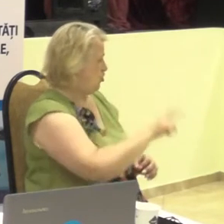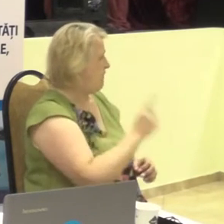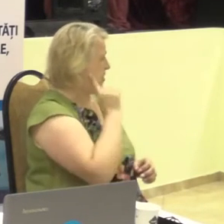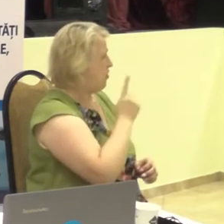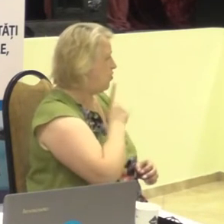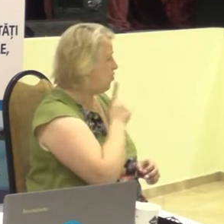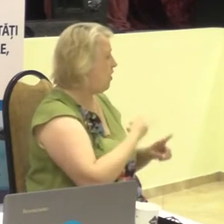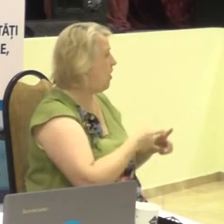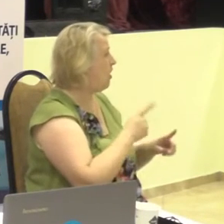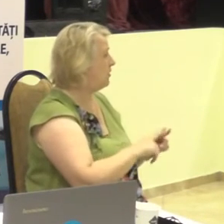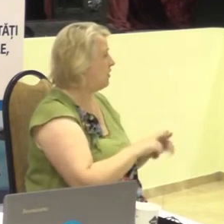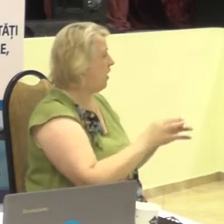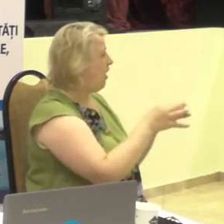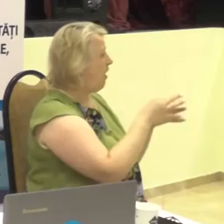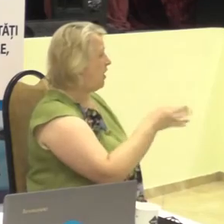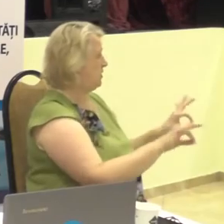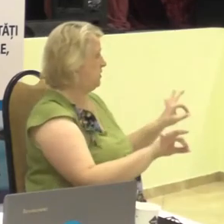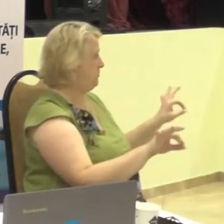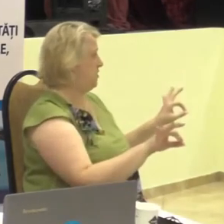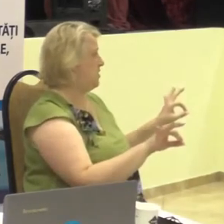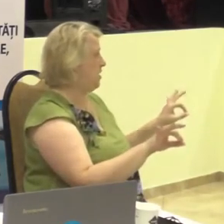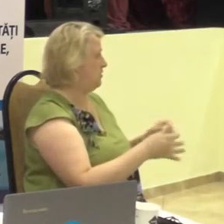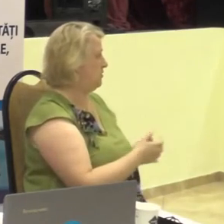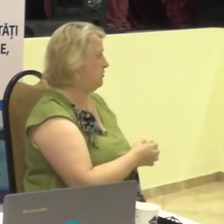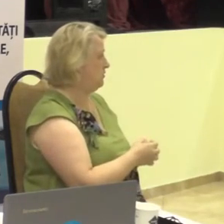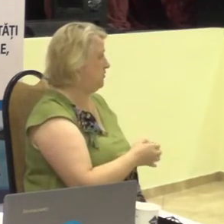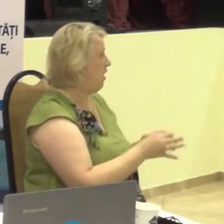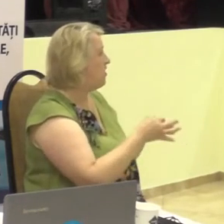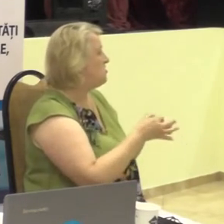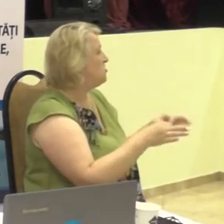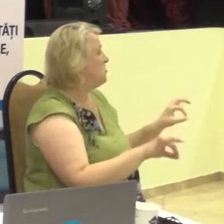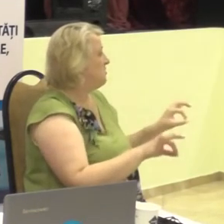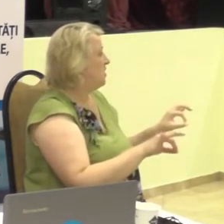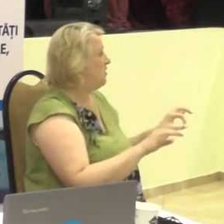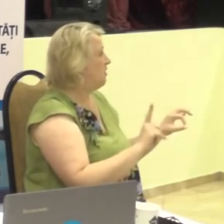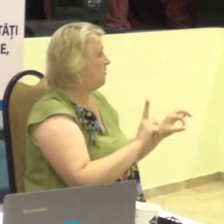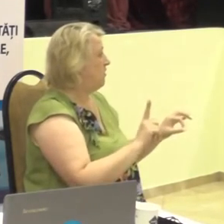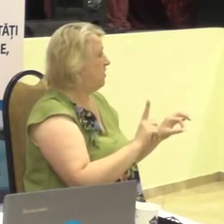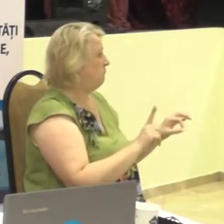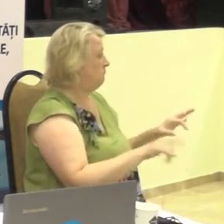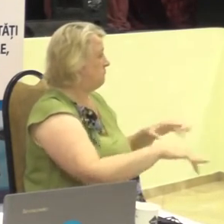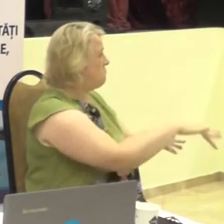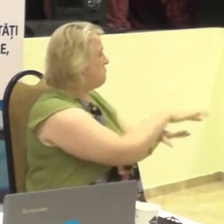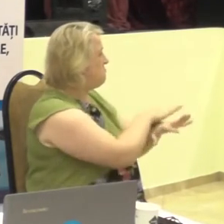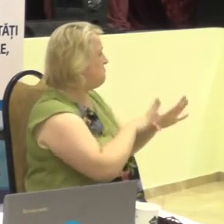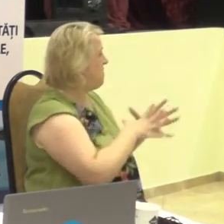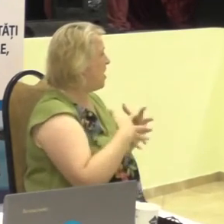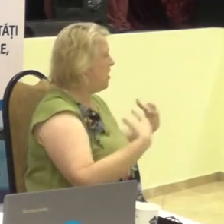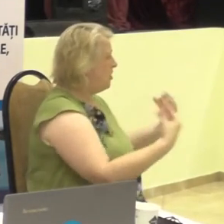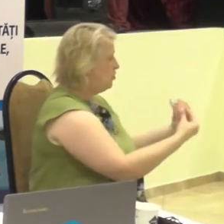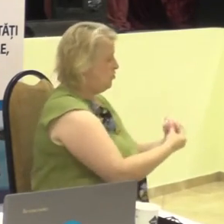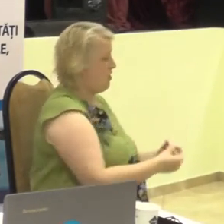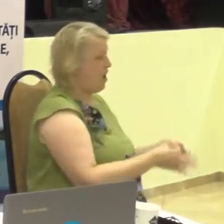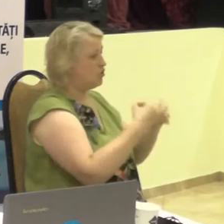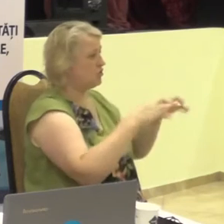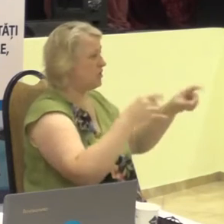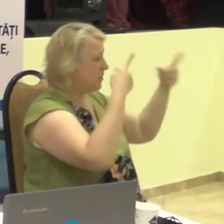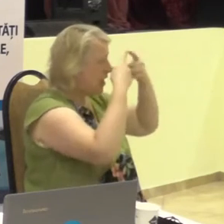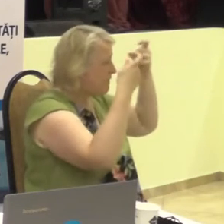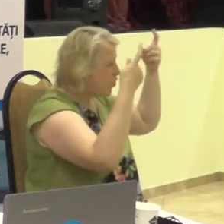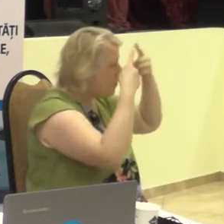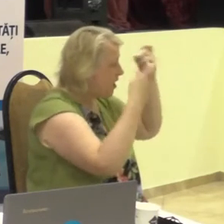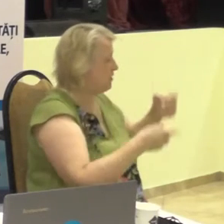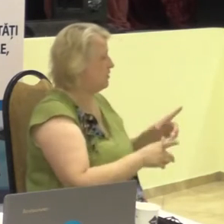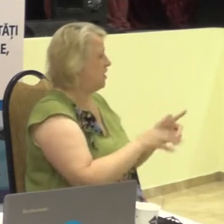este accesibilitatea. Accesibilitatea la mediul, accesibilitatea la informație,